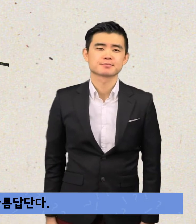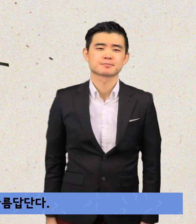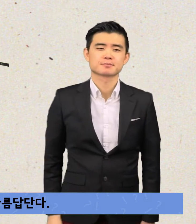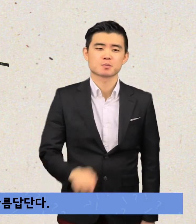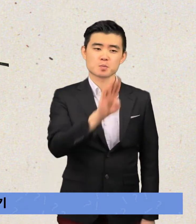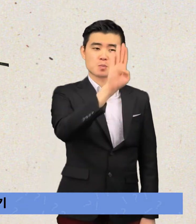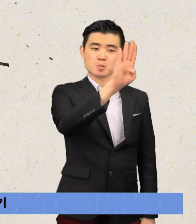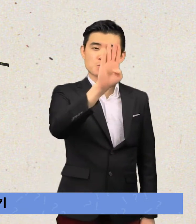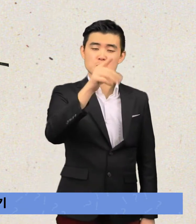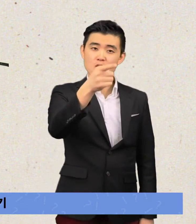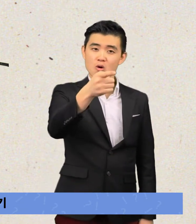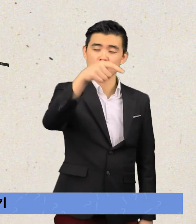뻐꾸기 뻐꾸기